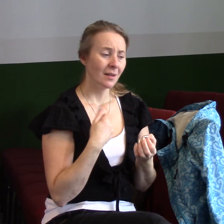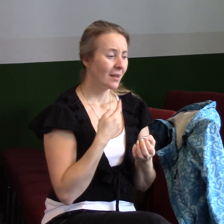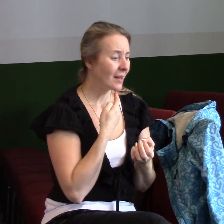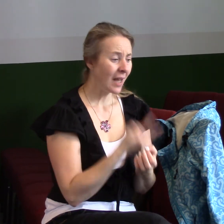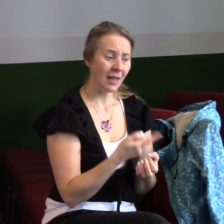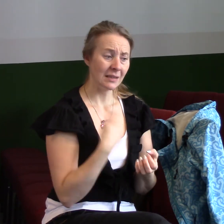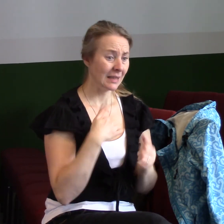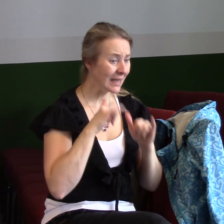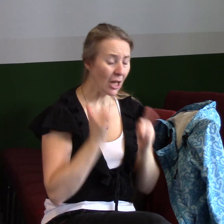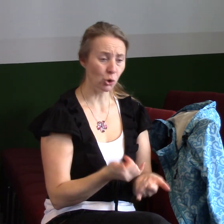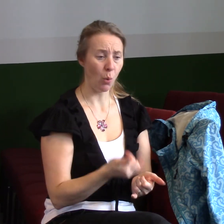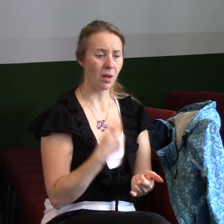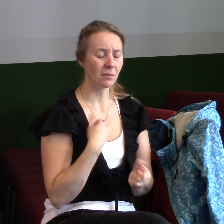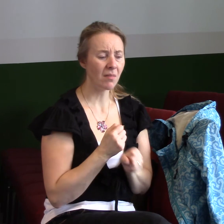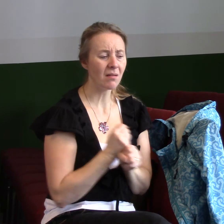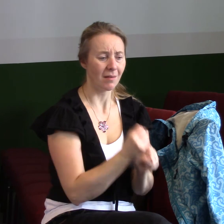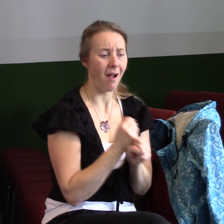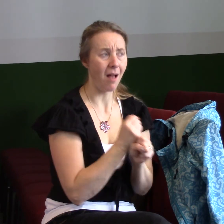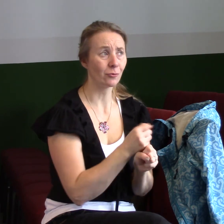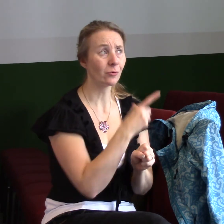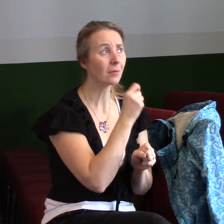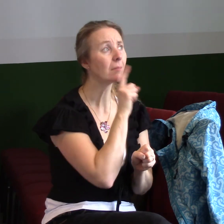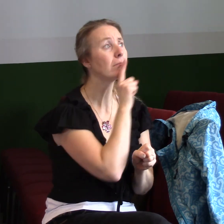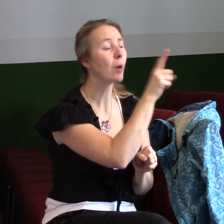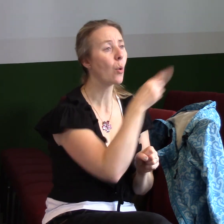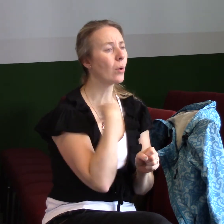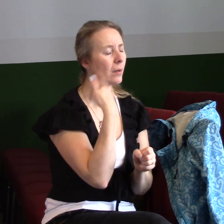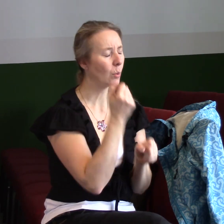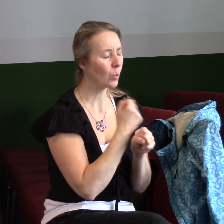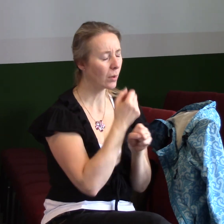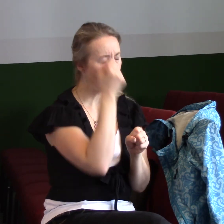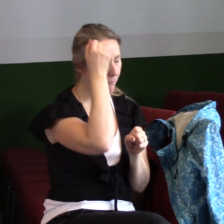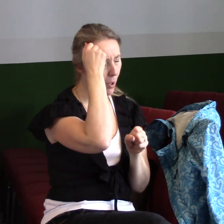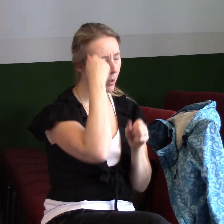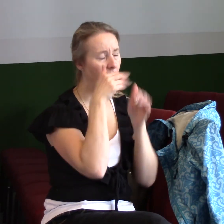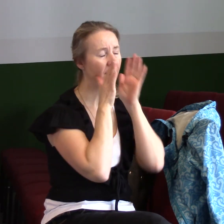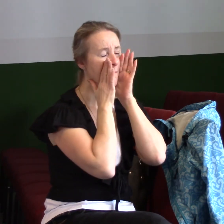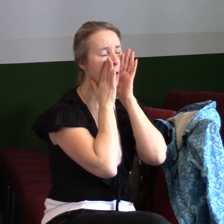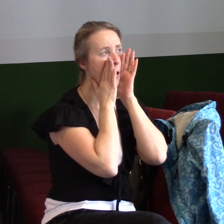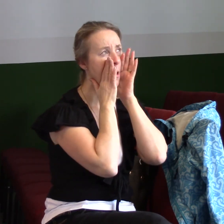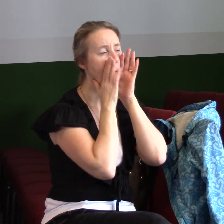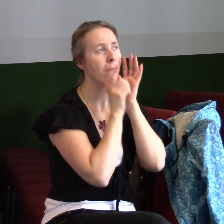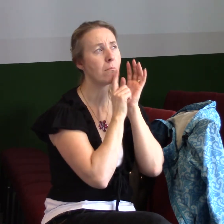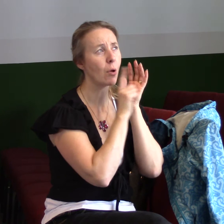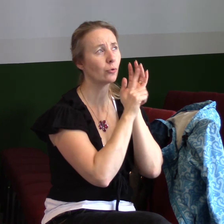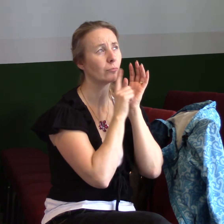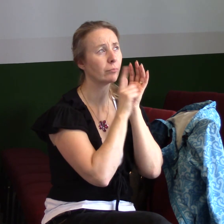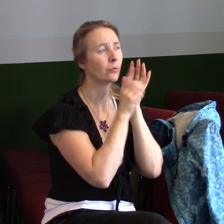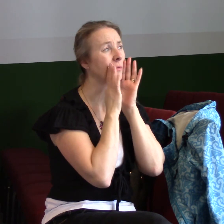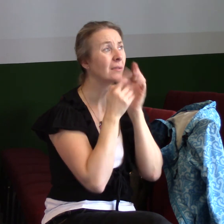nesohlasil a já jsem se tlačil ke Kristu. A já jsem měl pokáně, já jsem ke Kristu volal a já jsem byl ochotný se změnit. Já jsem byl ochotný do věcí, do